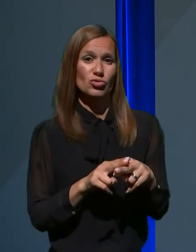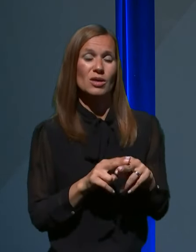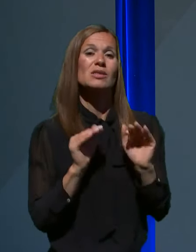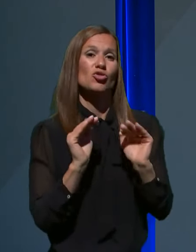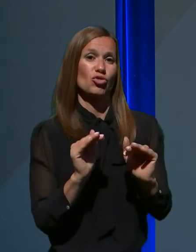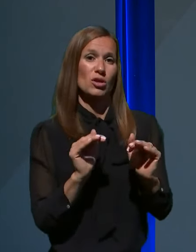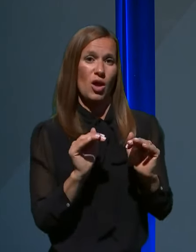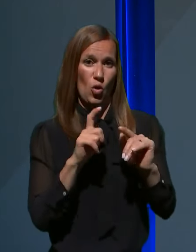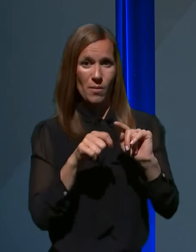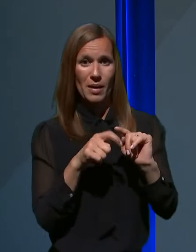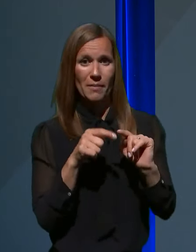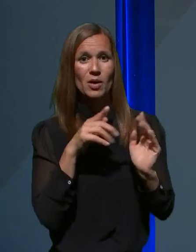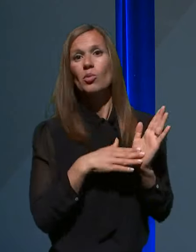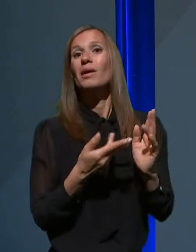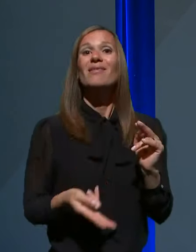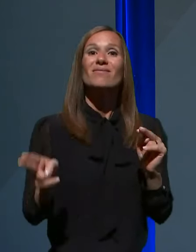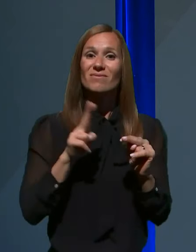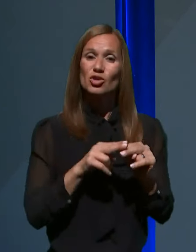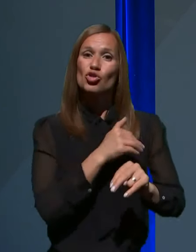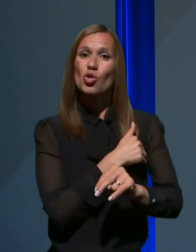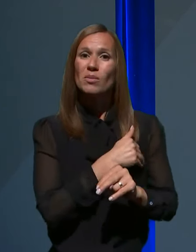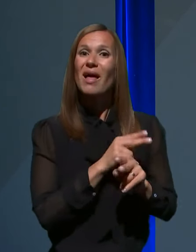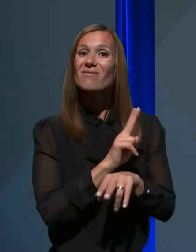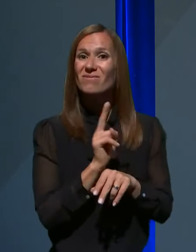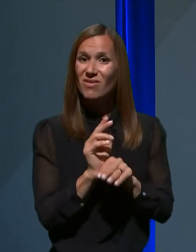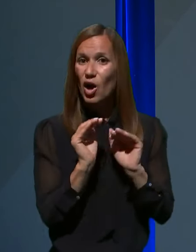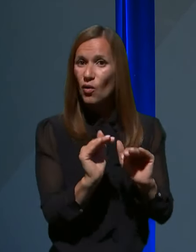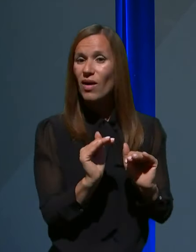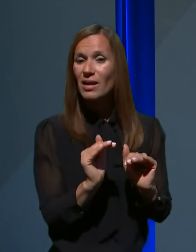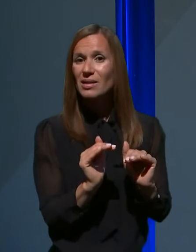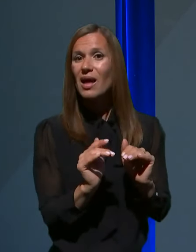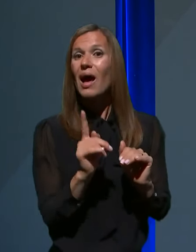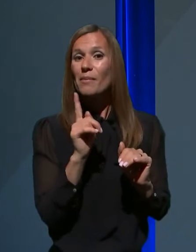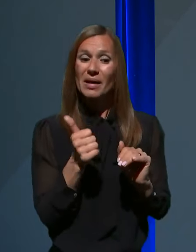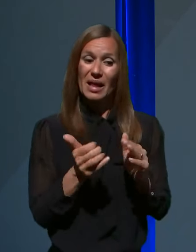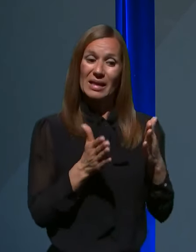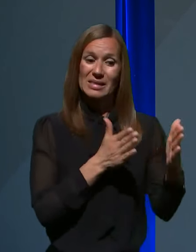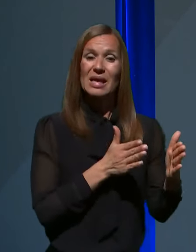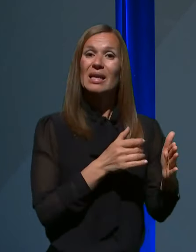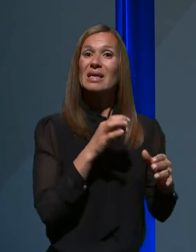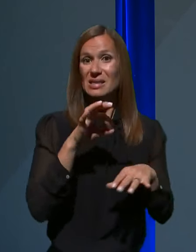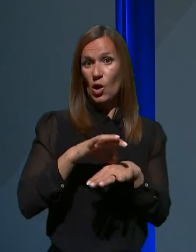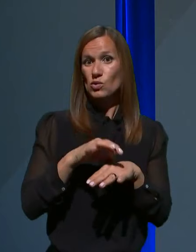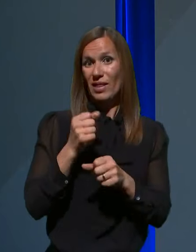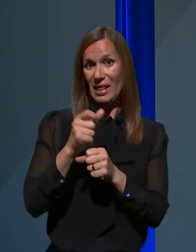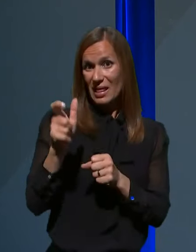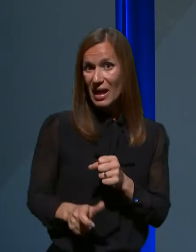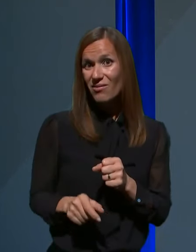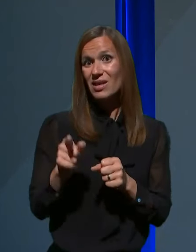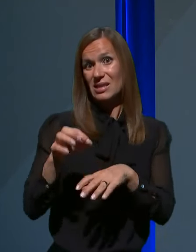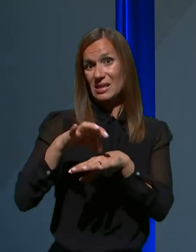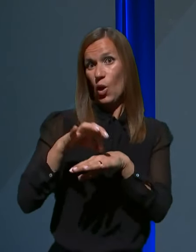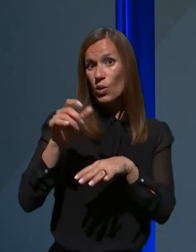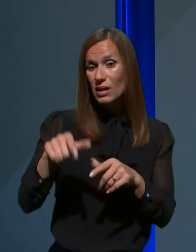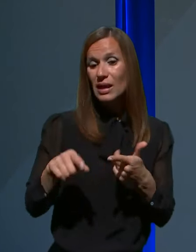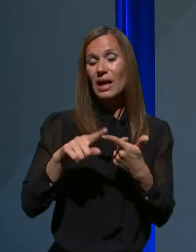Se pravi večja stopnja varovanja ob tem, da je seveda na eni strani zdravstveni delavec, zdravnik, zdravstveni